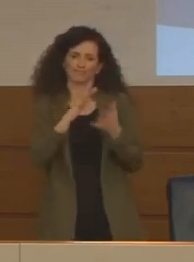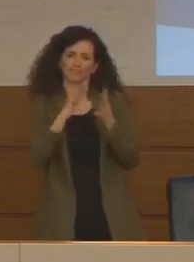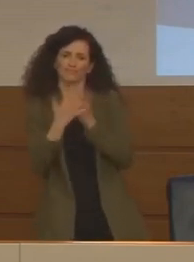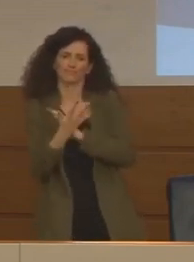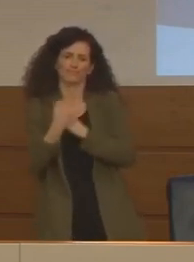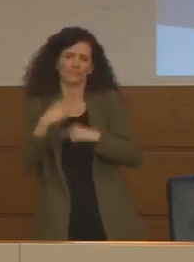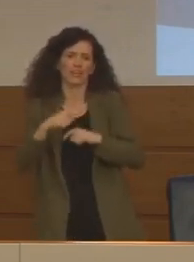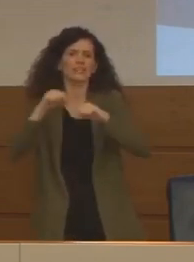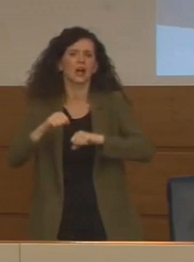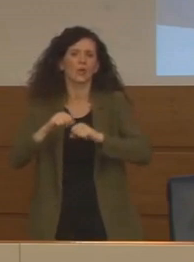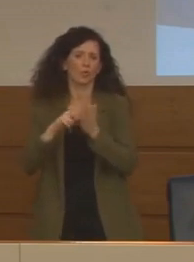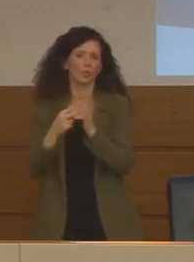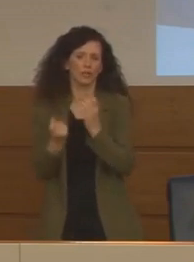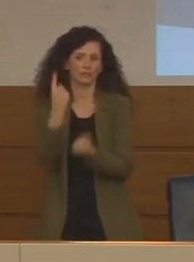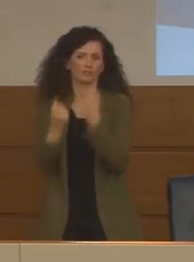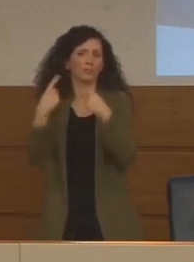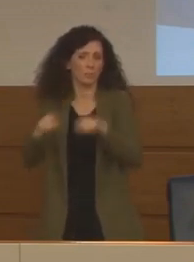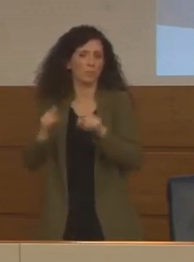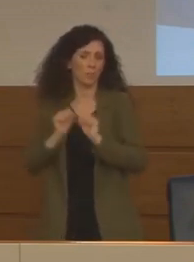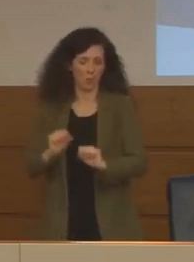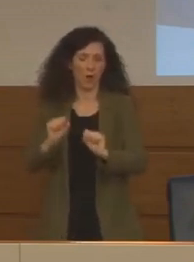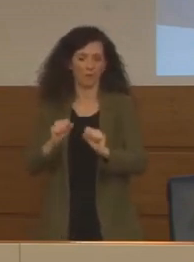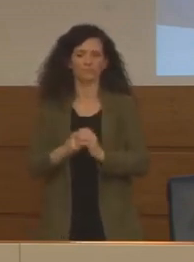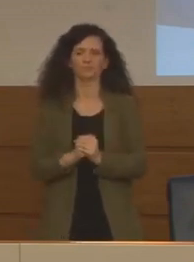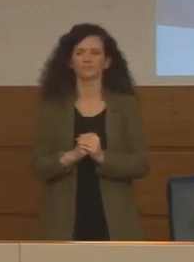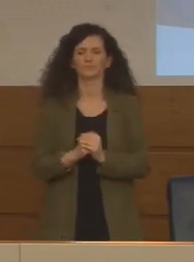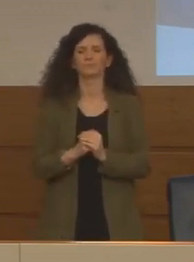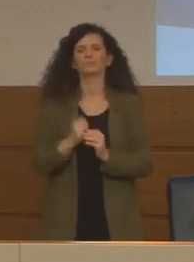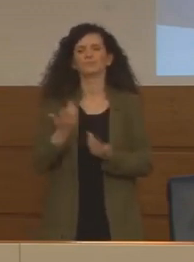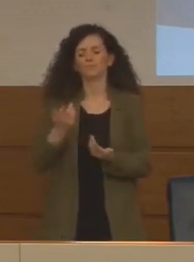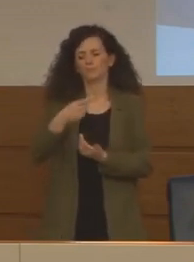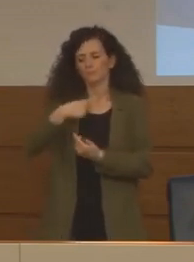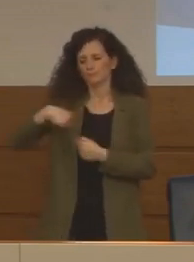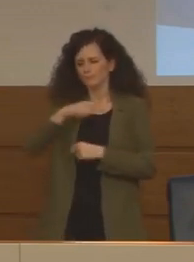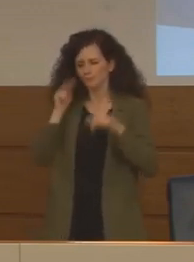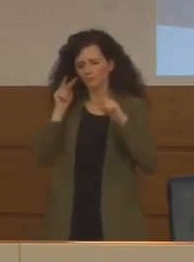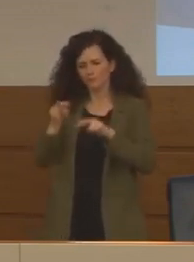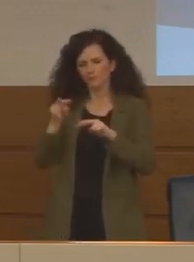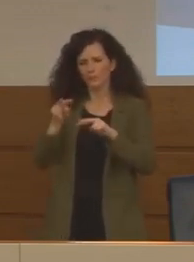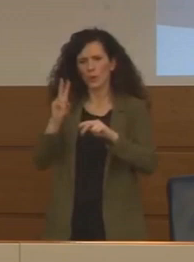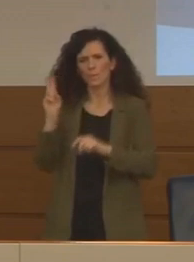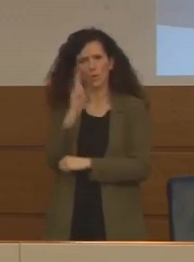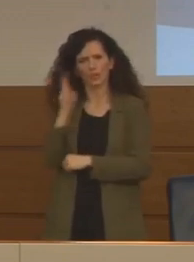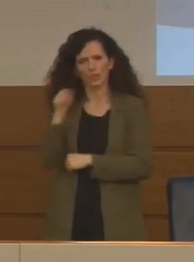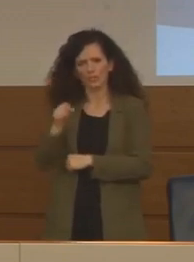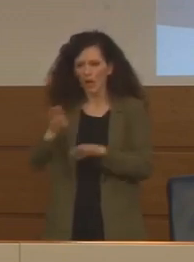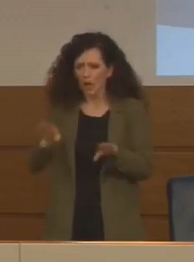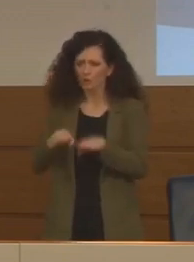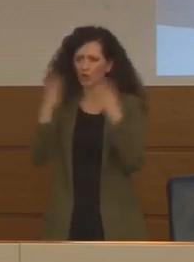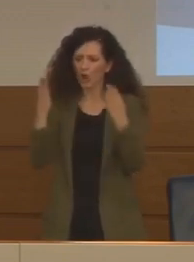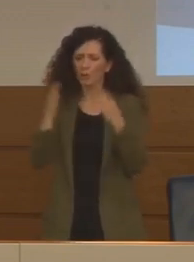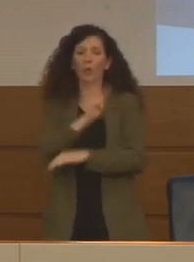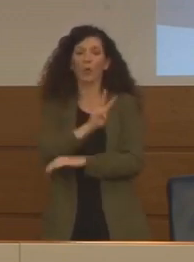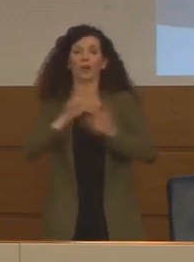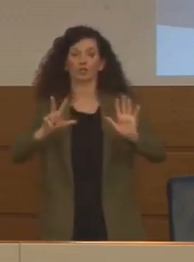nostra vita. Bene, quando andiamo ad analizzare la mortalità scopriamo che sostanzialmente il